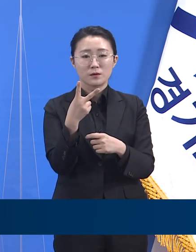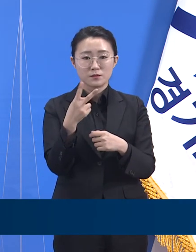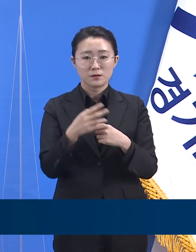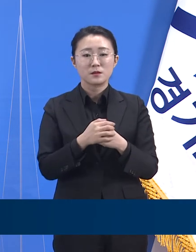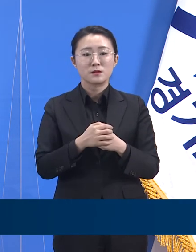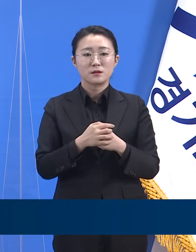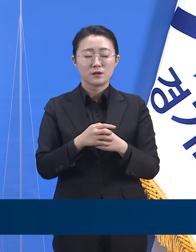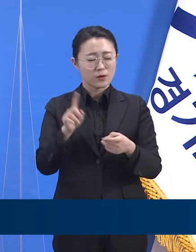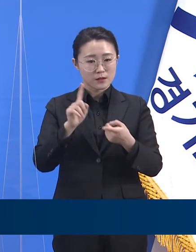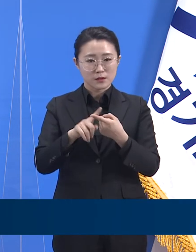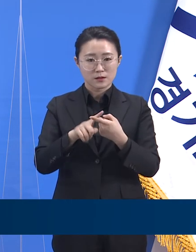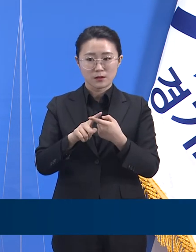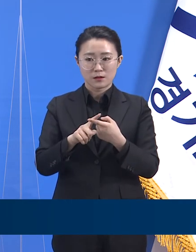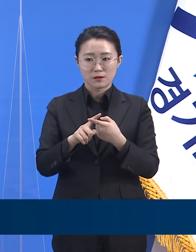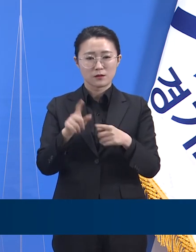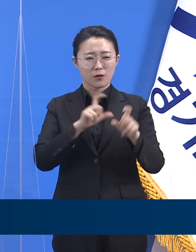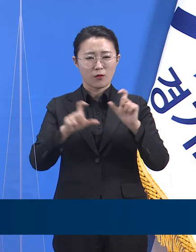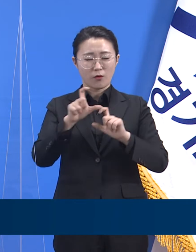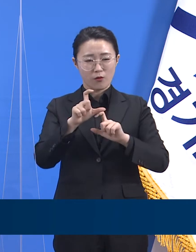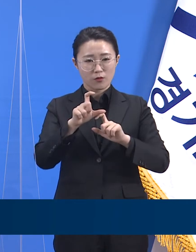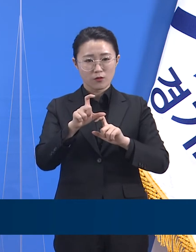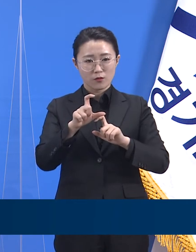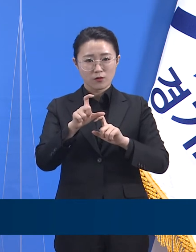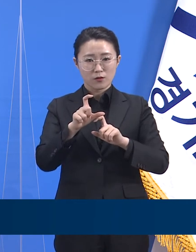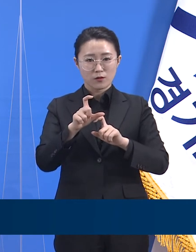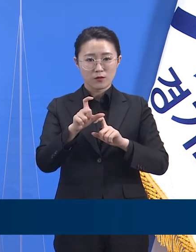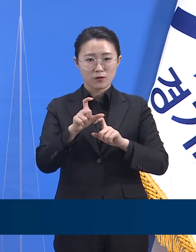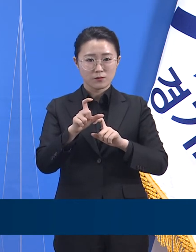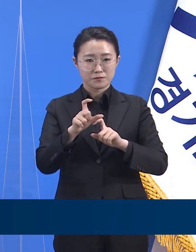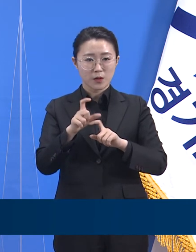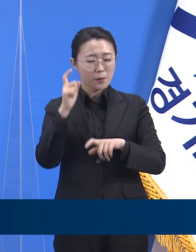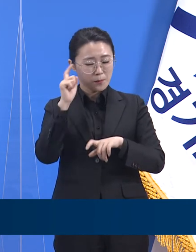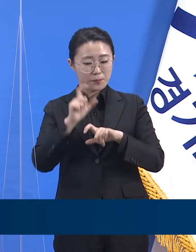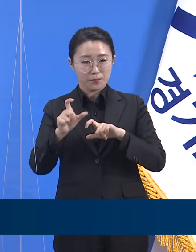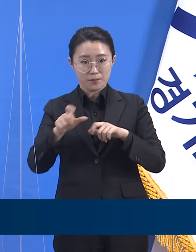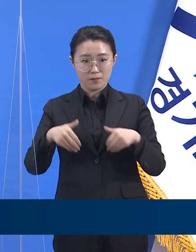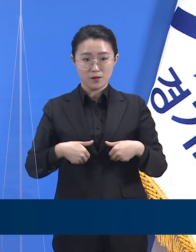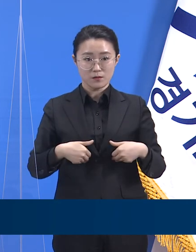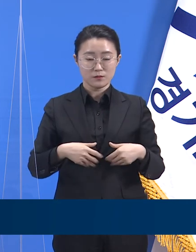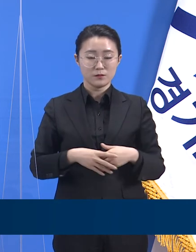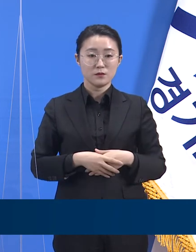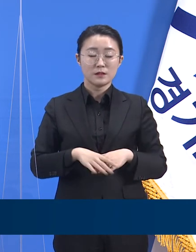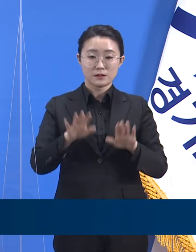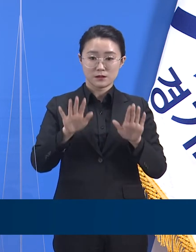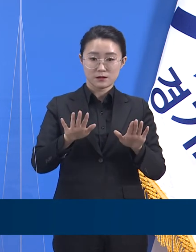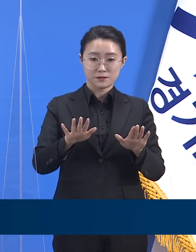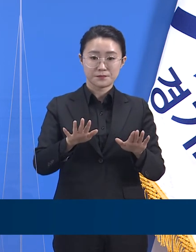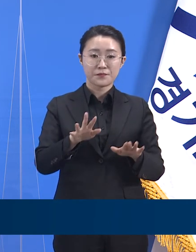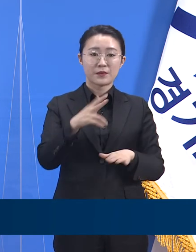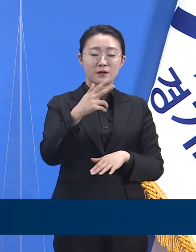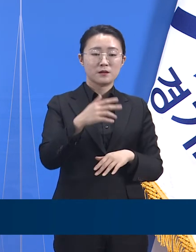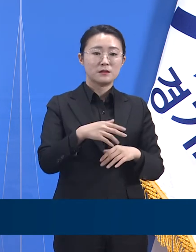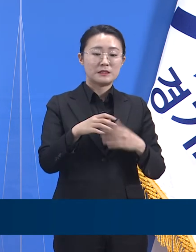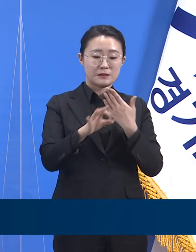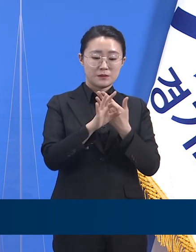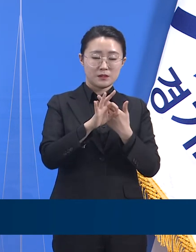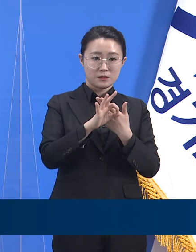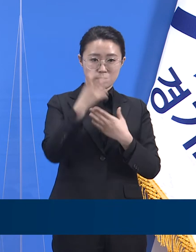71개의 임시선별검사소를 운영 중입니다. 이 중